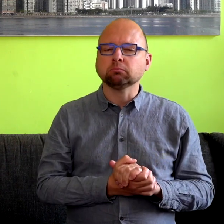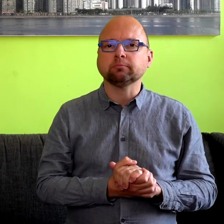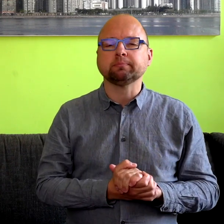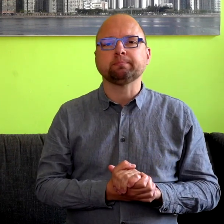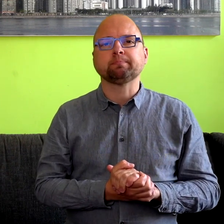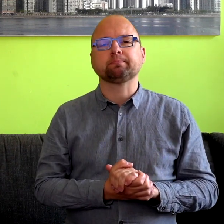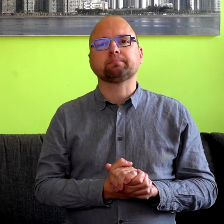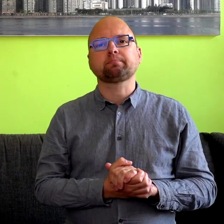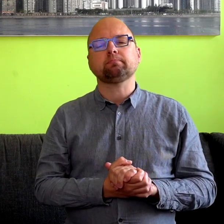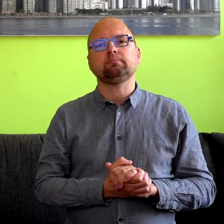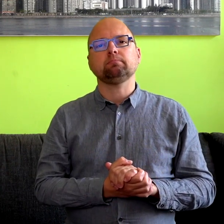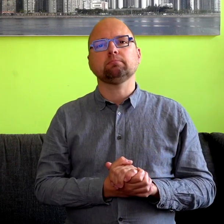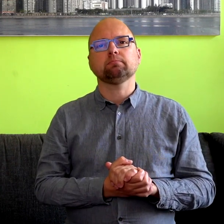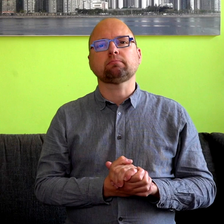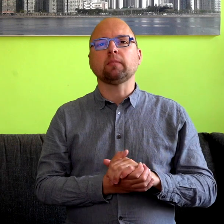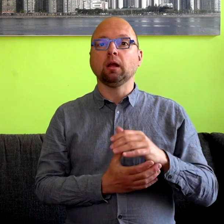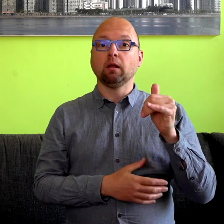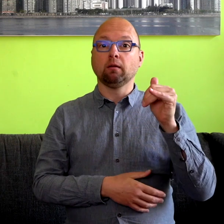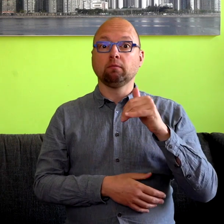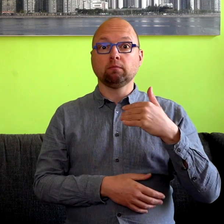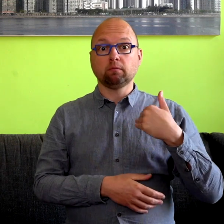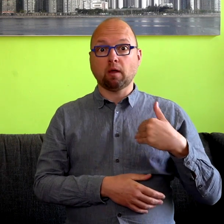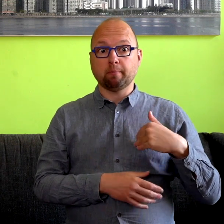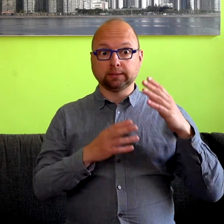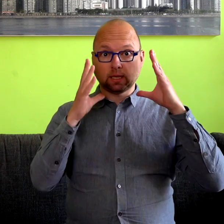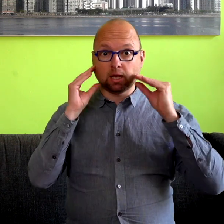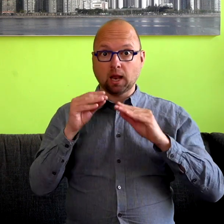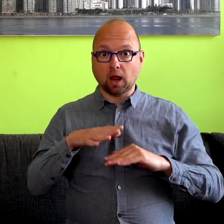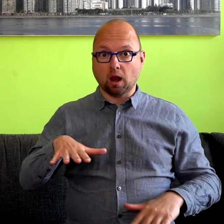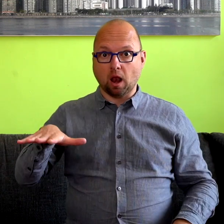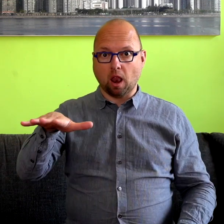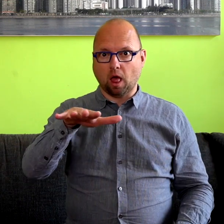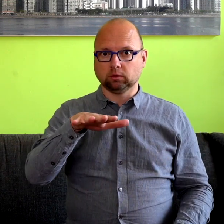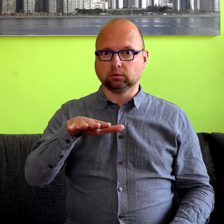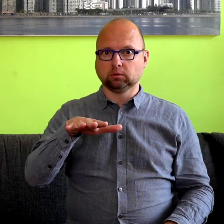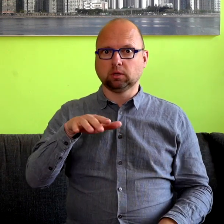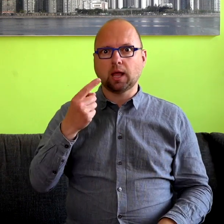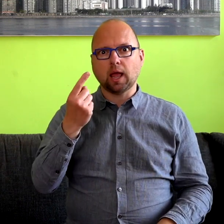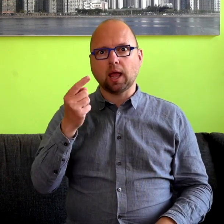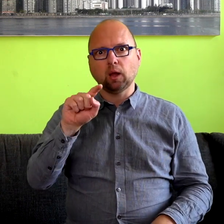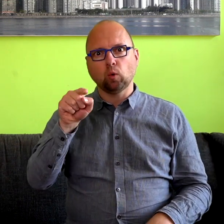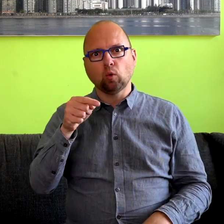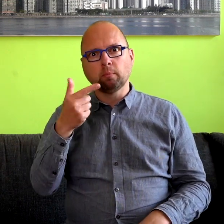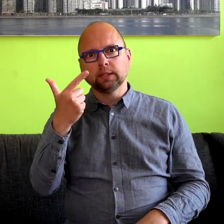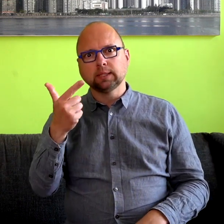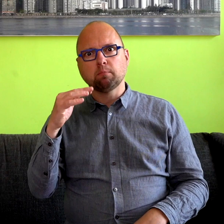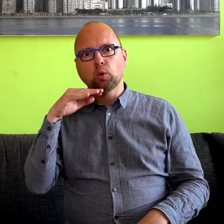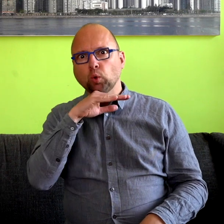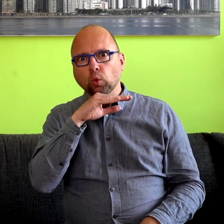Nou zijn er heel veel mensen in Nederland, zo'n 1,7 miljoen, die niet goed kunnen horen.